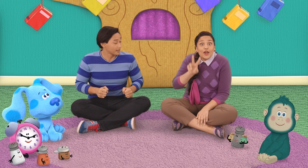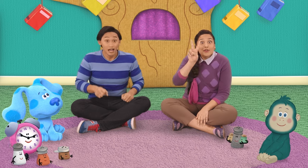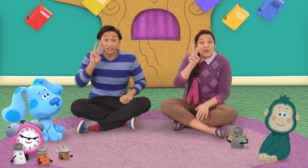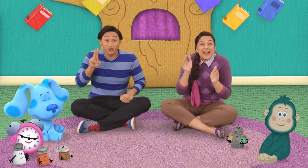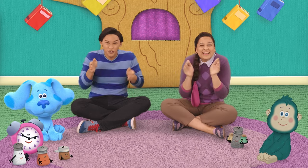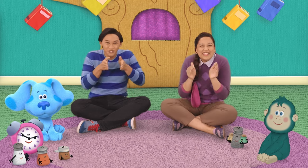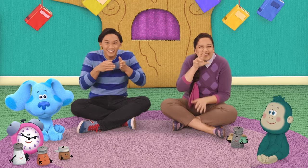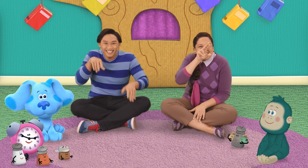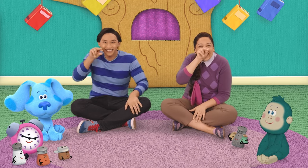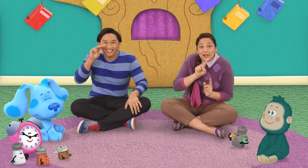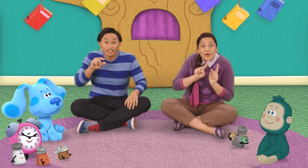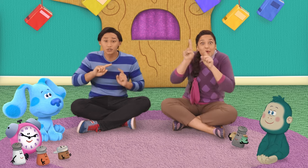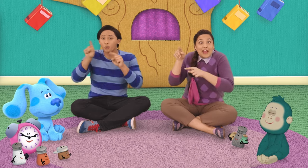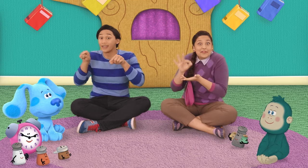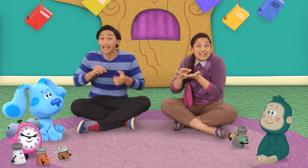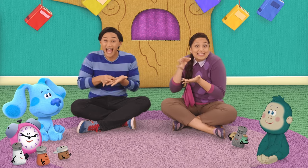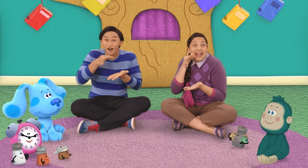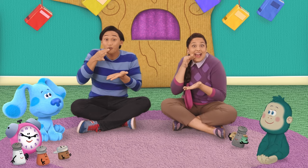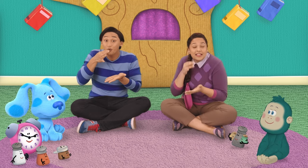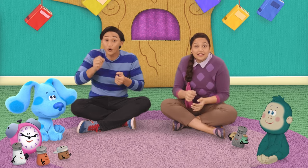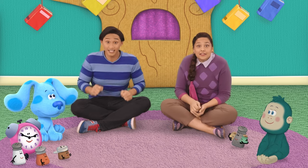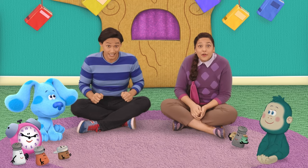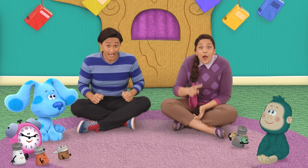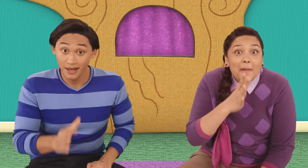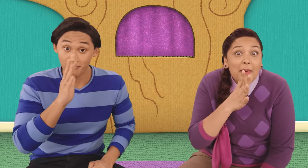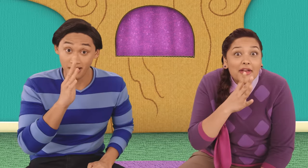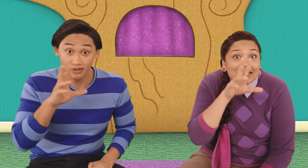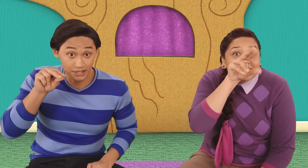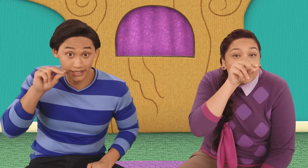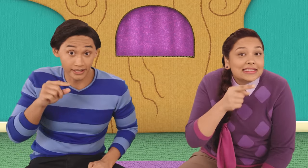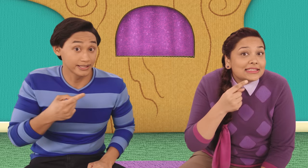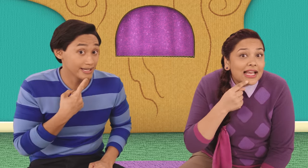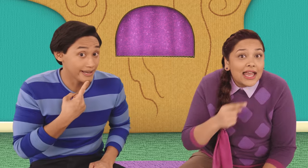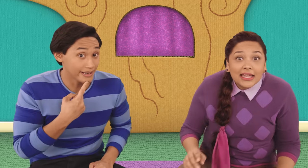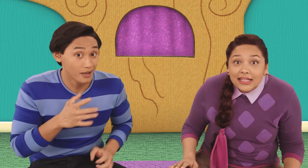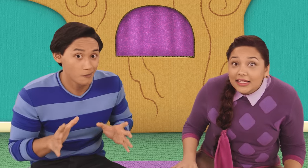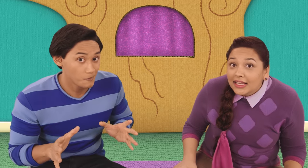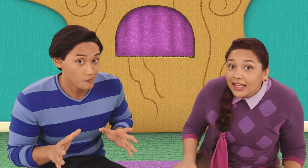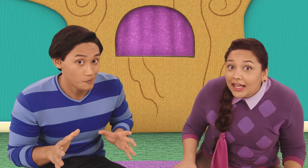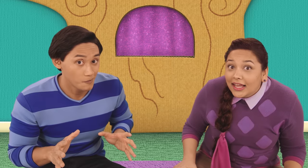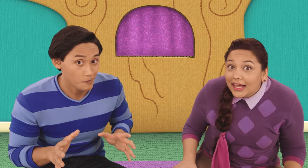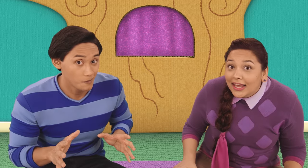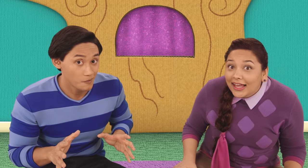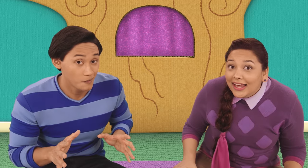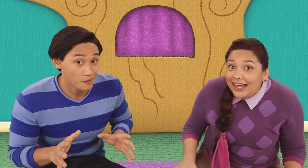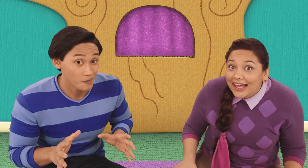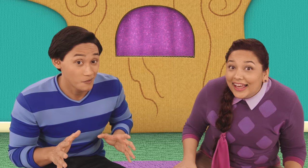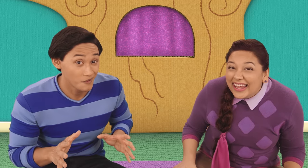Dos pequeños patitos salieron a merendar. Mamá pato dijo, ¡Cuac, cuac, cuac!